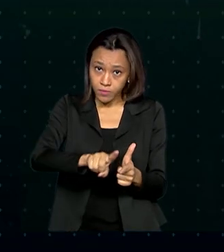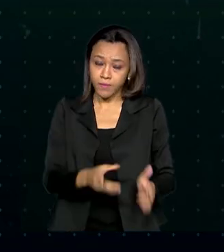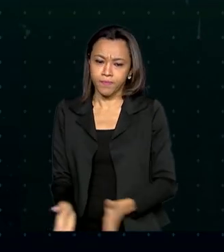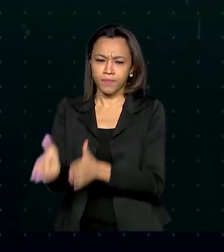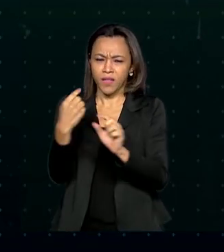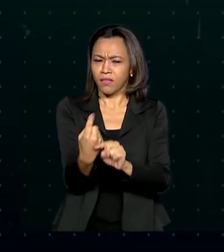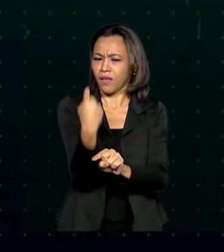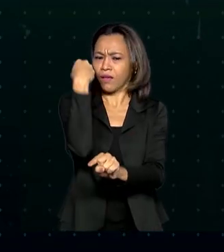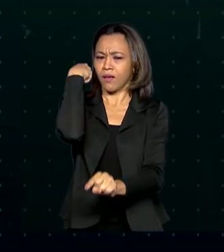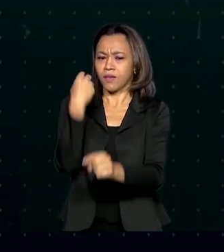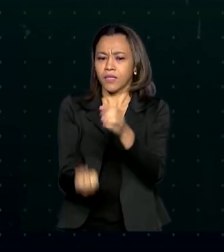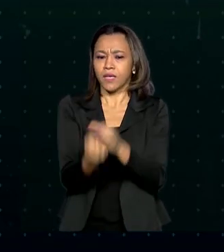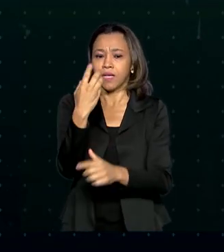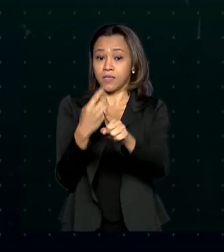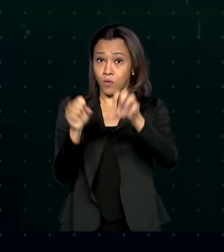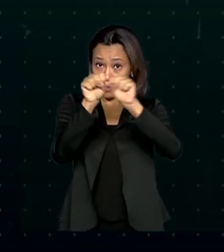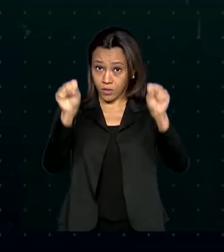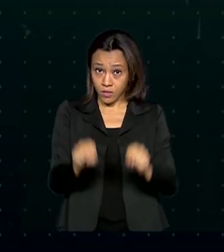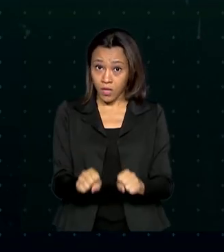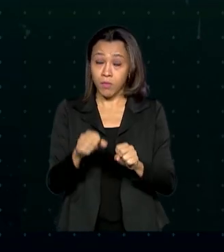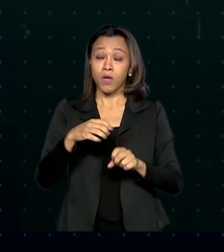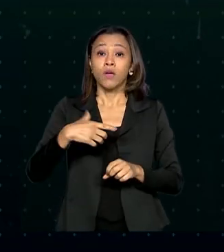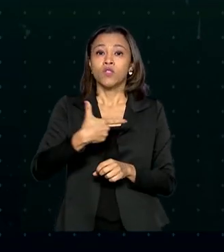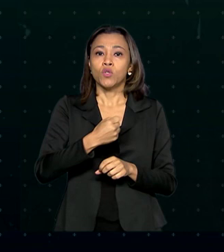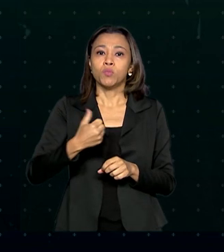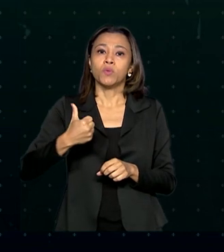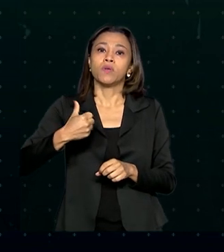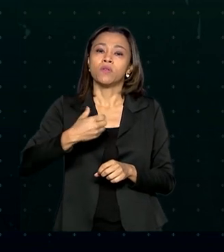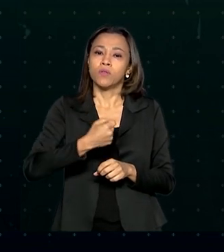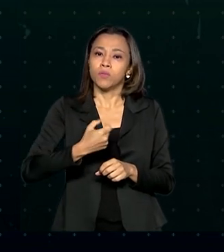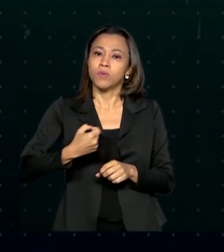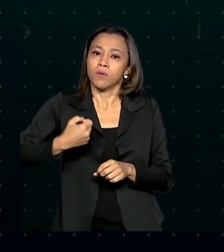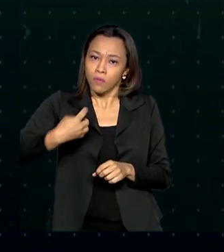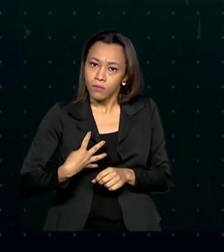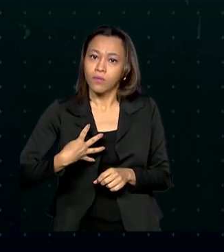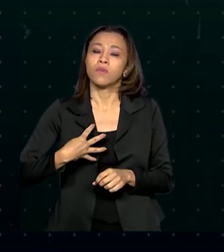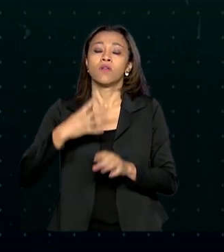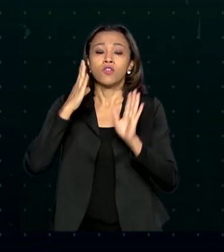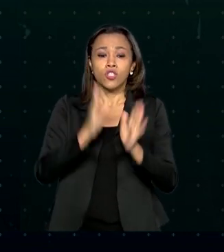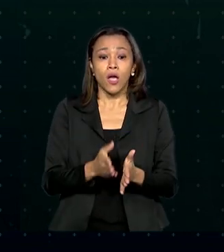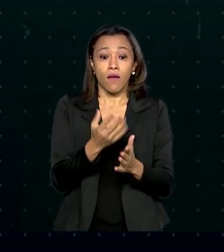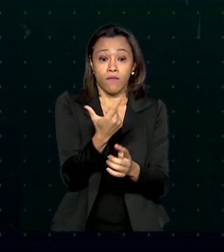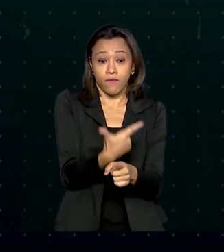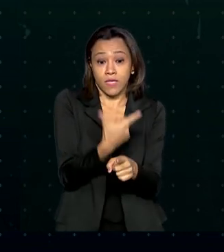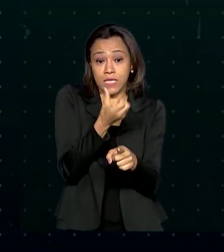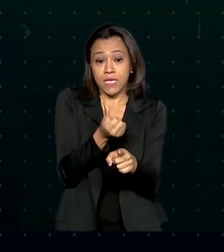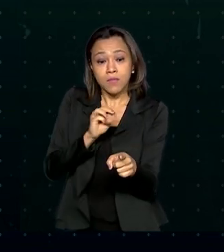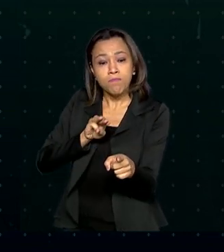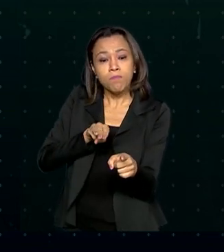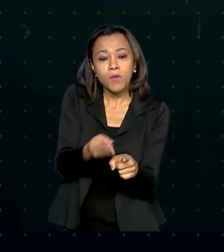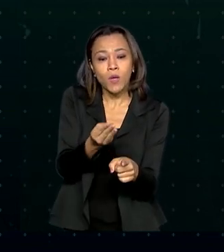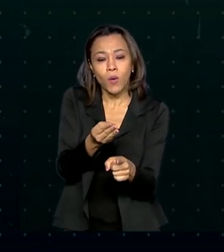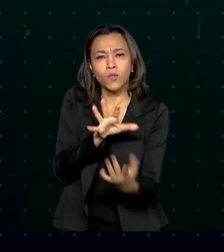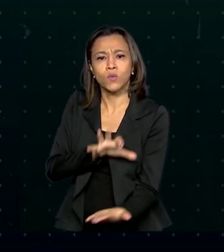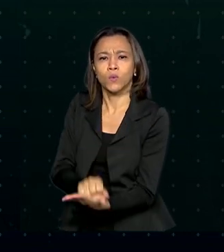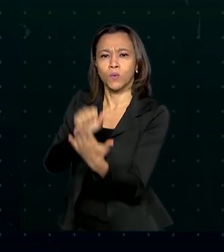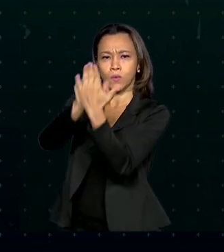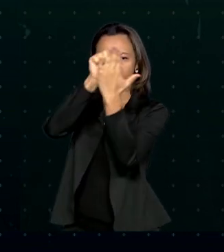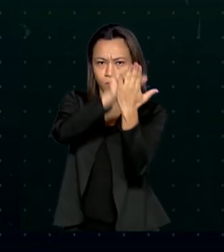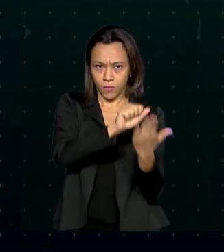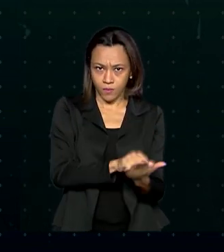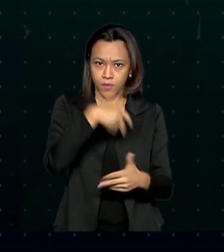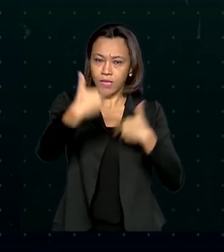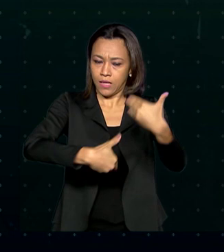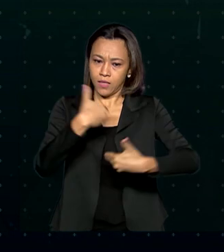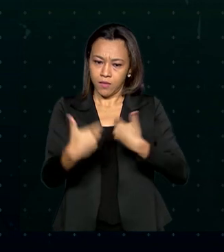criação, em 2004, o SINDEC já soma mais de 26 milhões de registros de atendimentos.